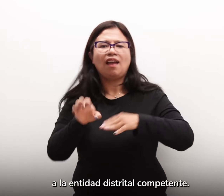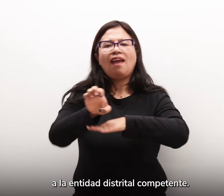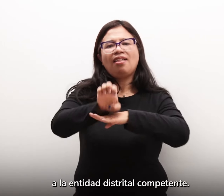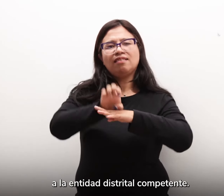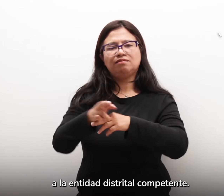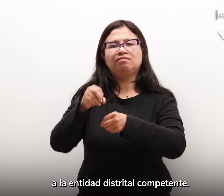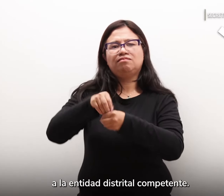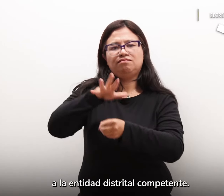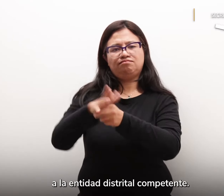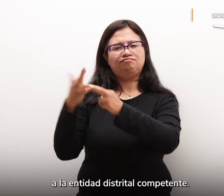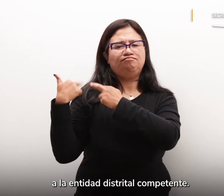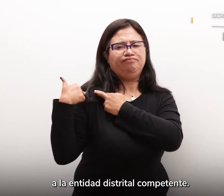competente